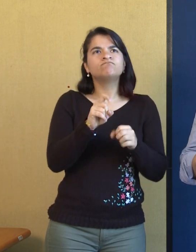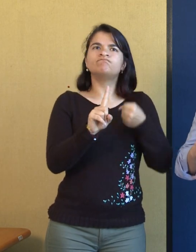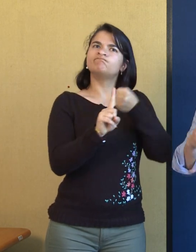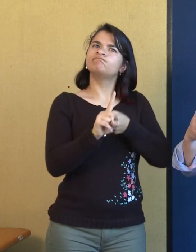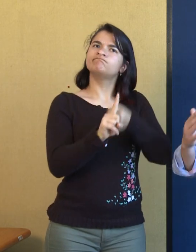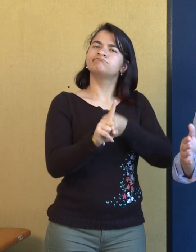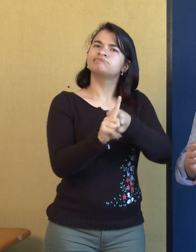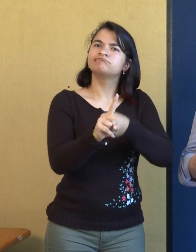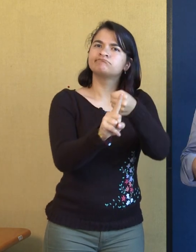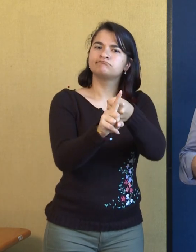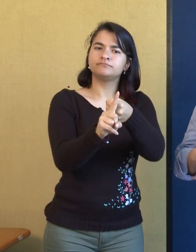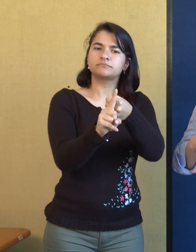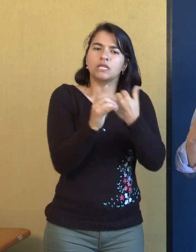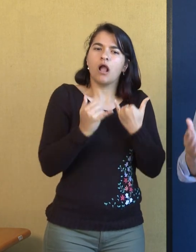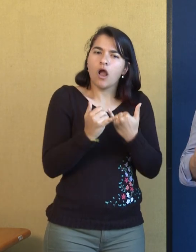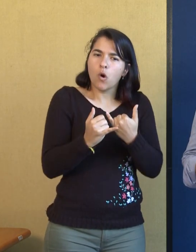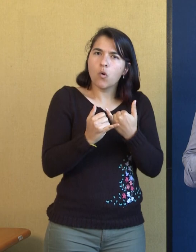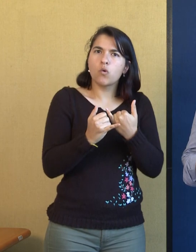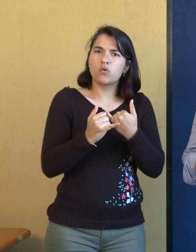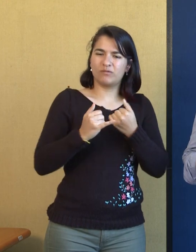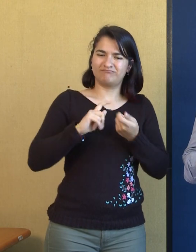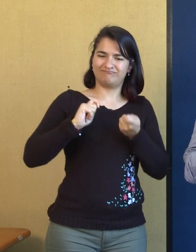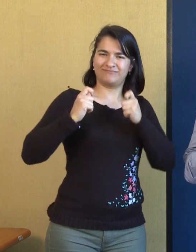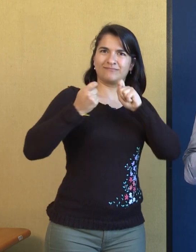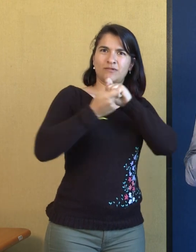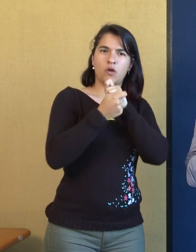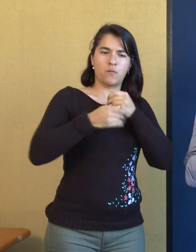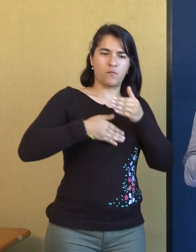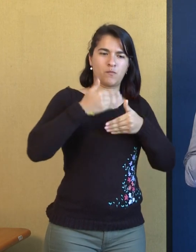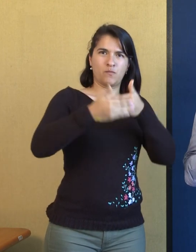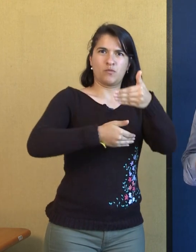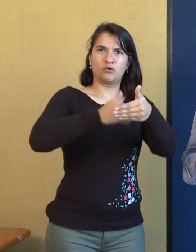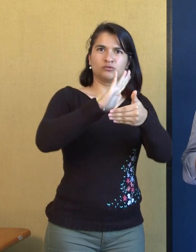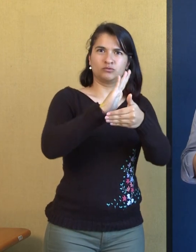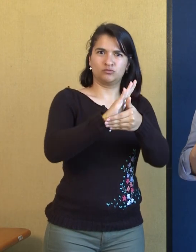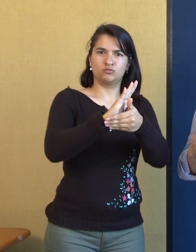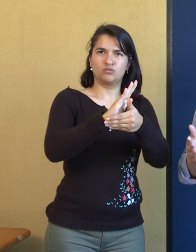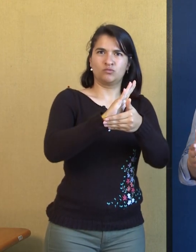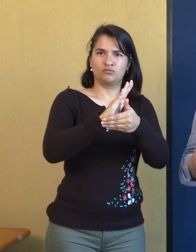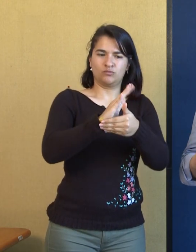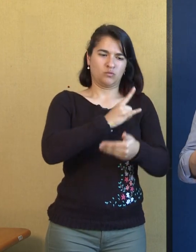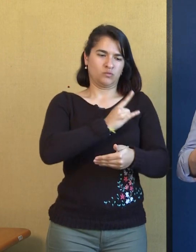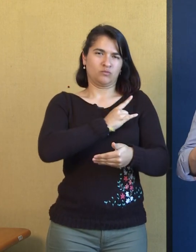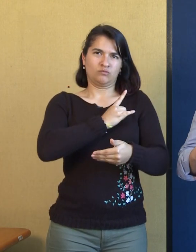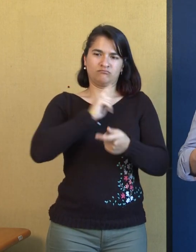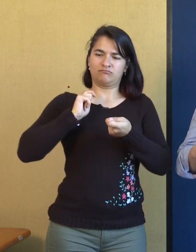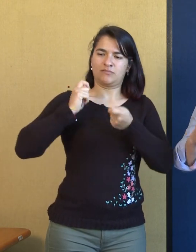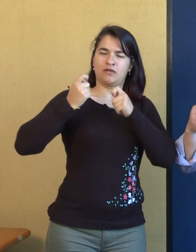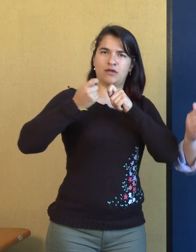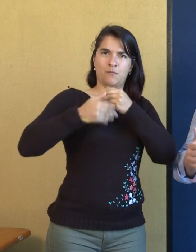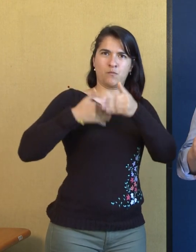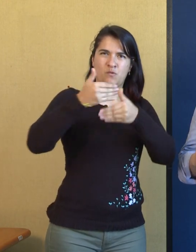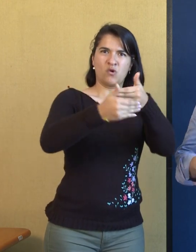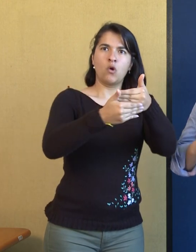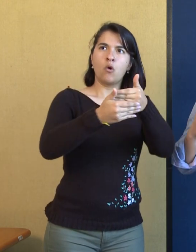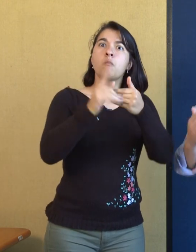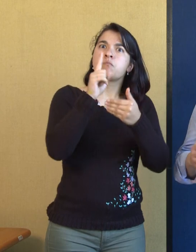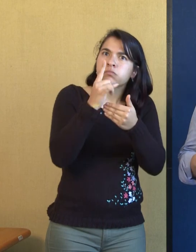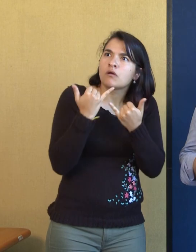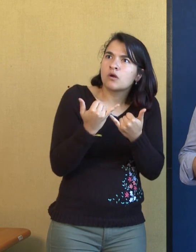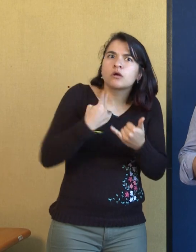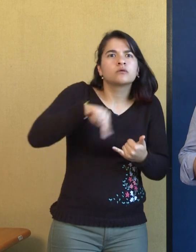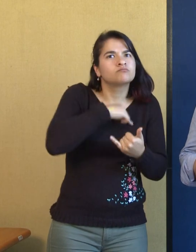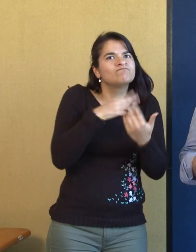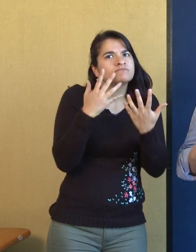en este momento con la nueva metodología que ha planteado la universidad, que evidentemente